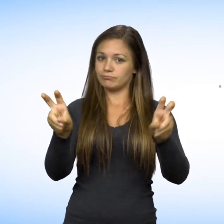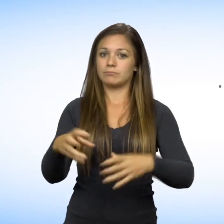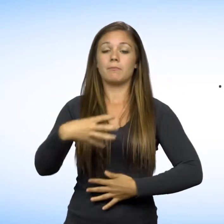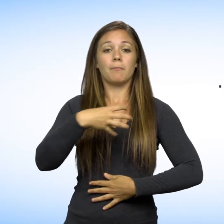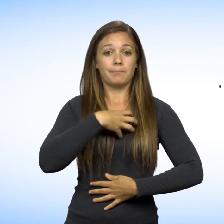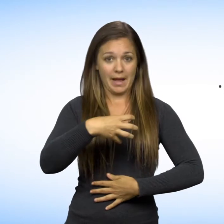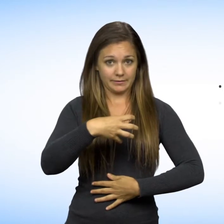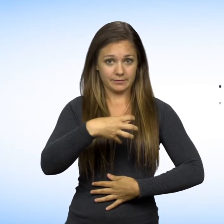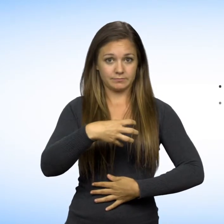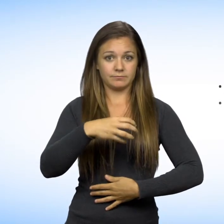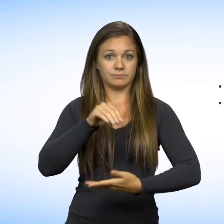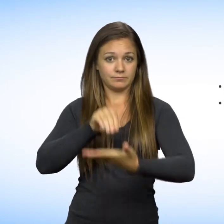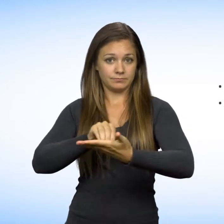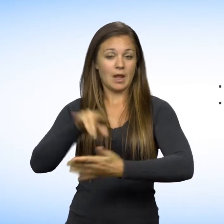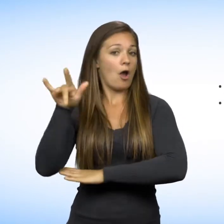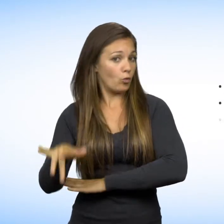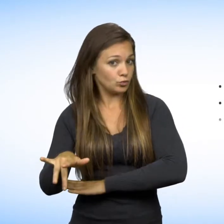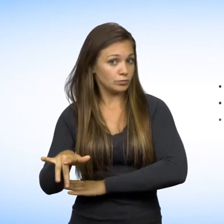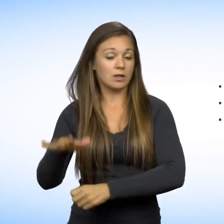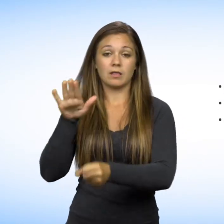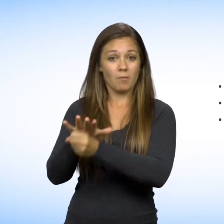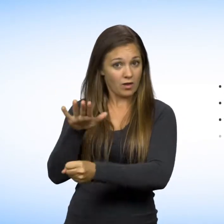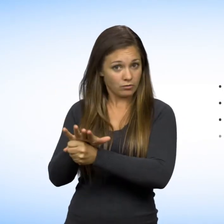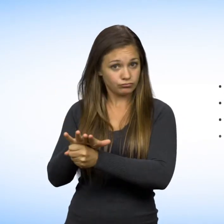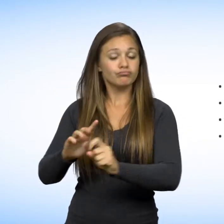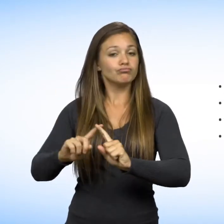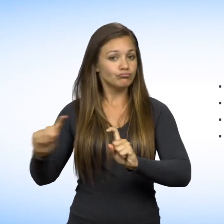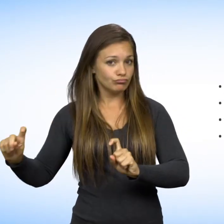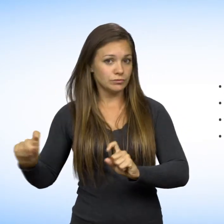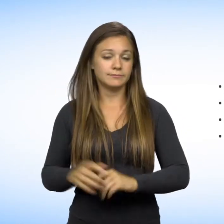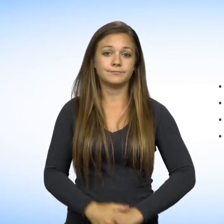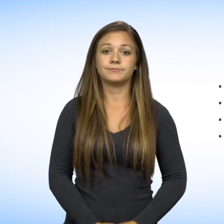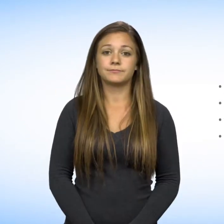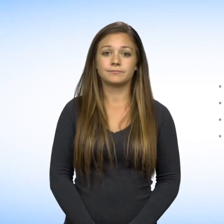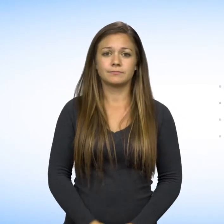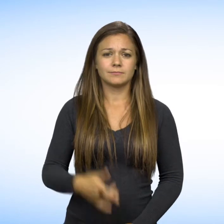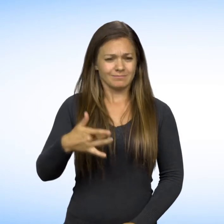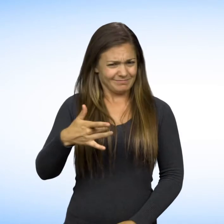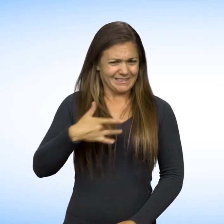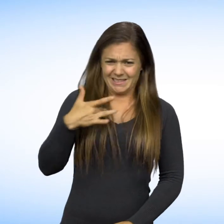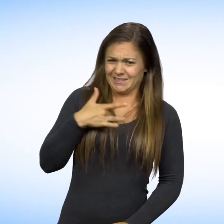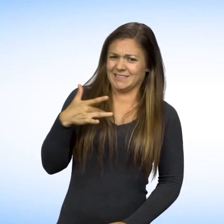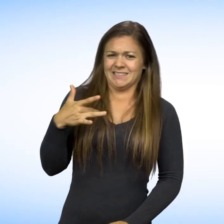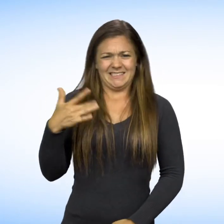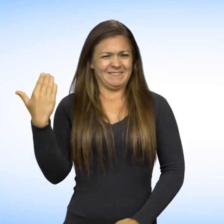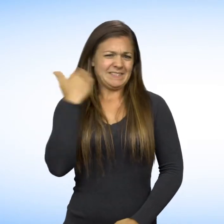titre de plaignant, de mise en cause, de témoin ou autre. Si vous croyez avoir été